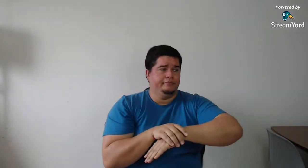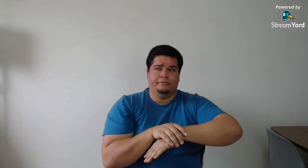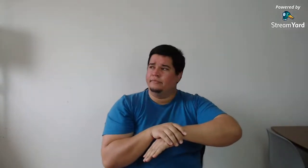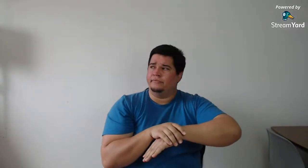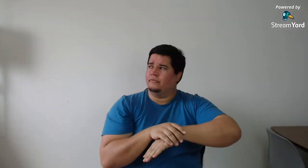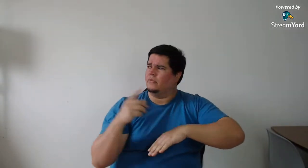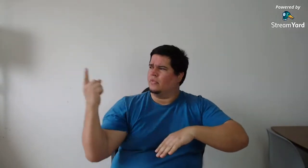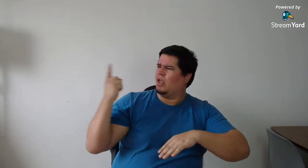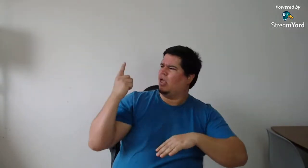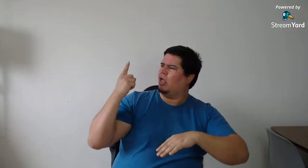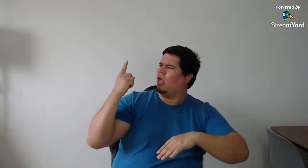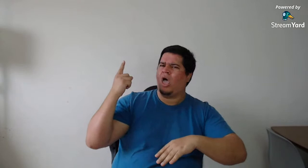No. Yo.